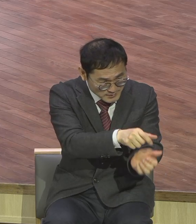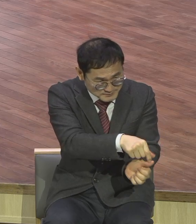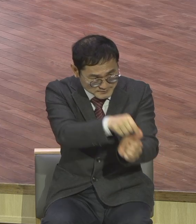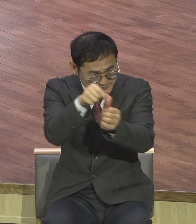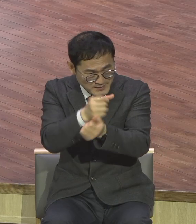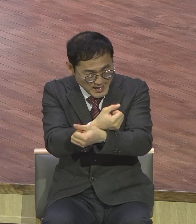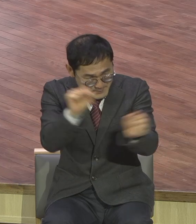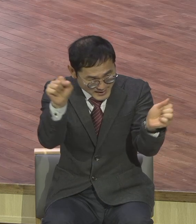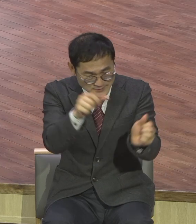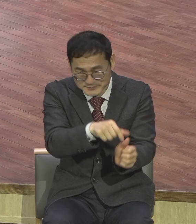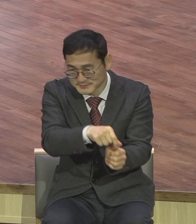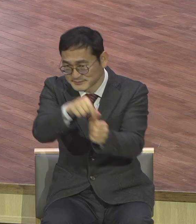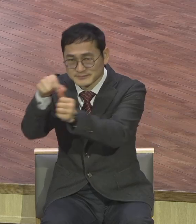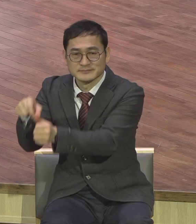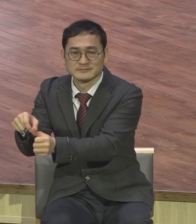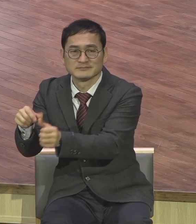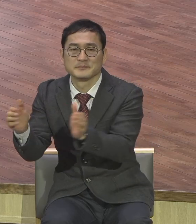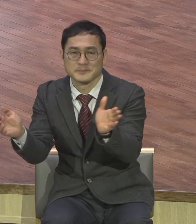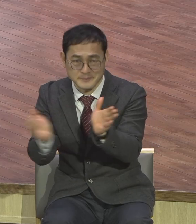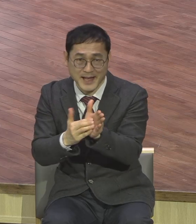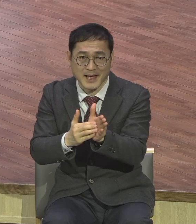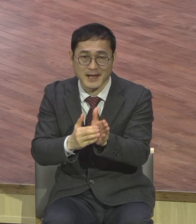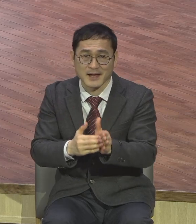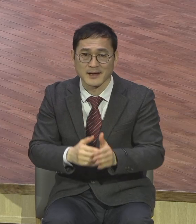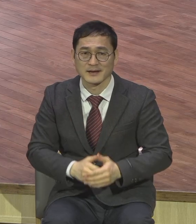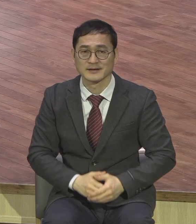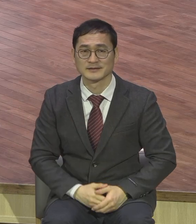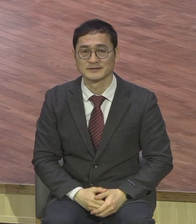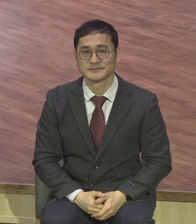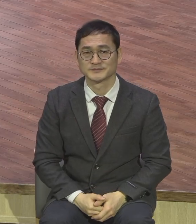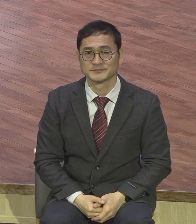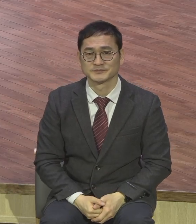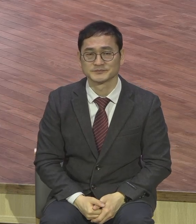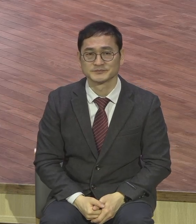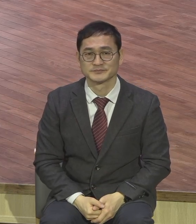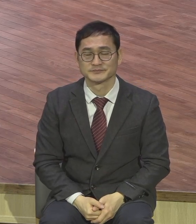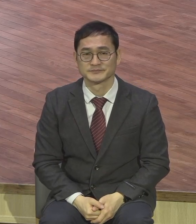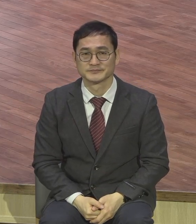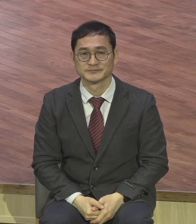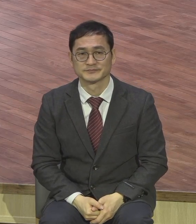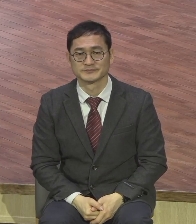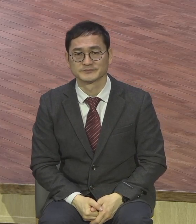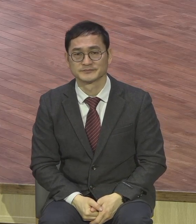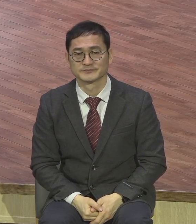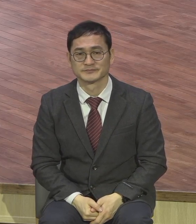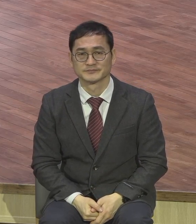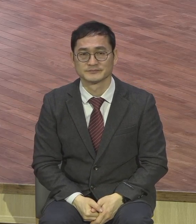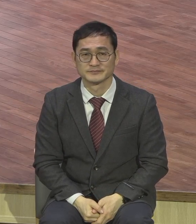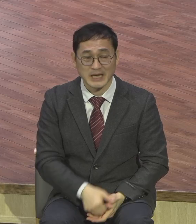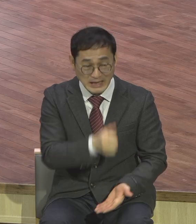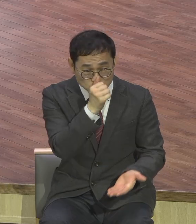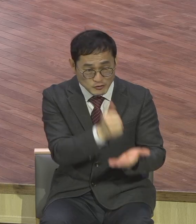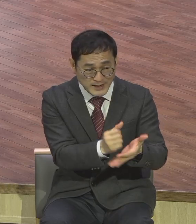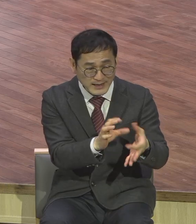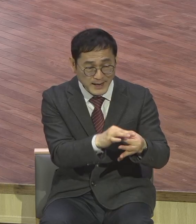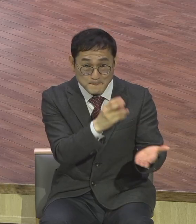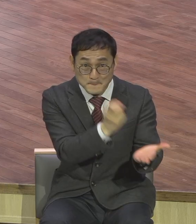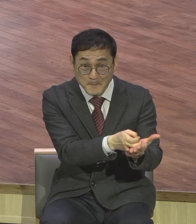해방했어요 죄와 상관없고 법과 상관없어요 우리는 승리의 법으로 완전히